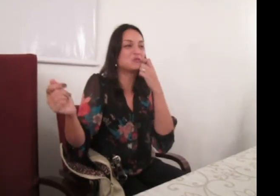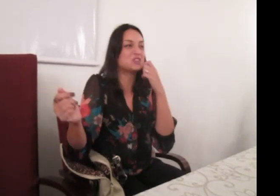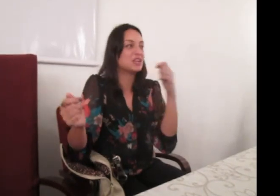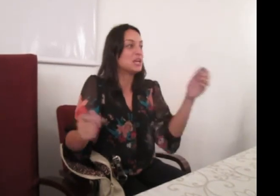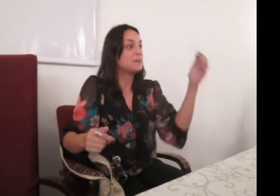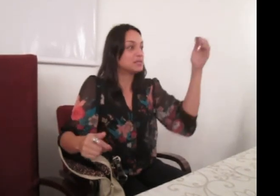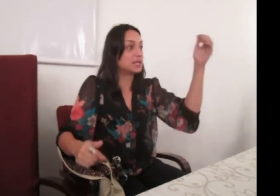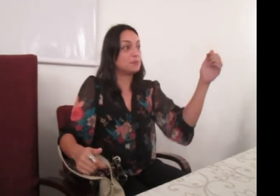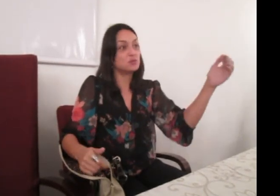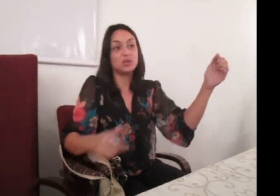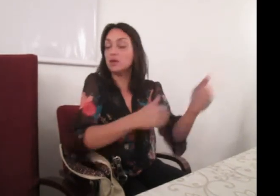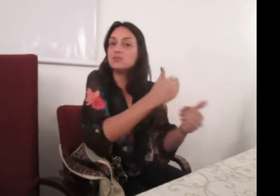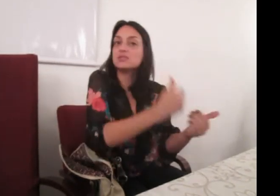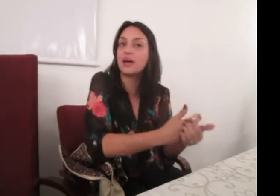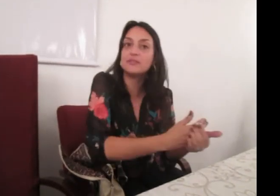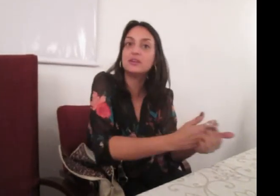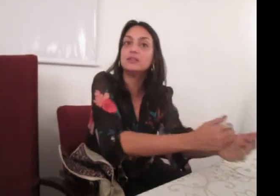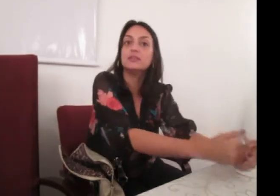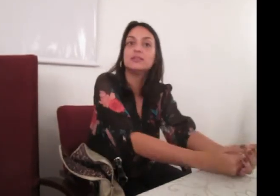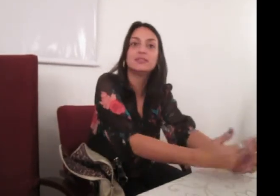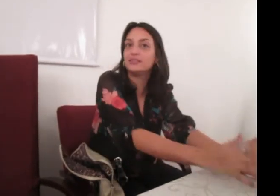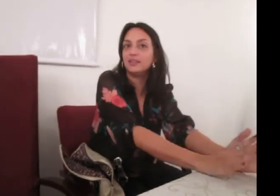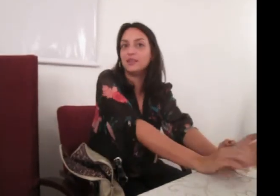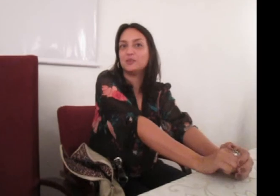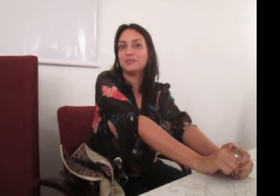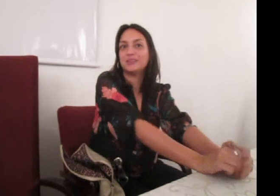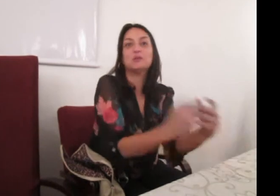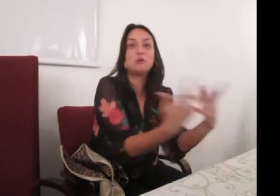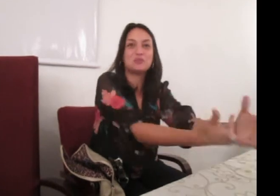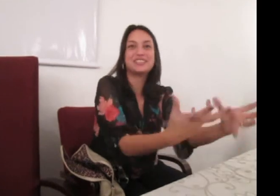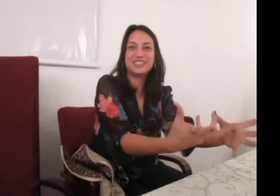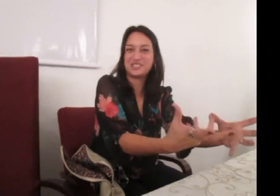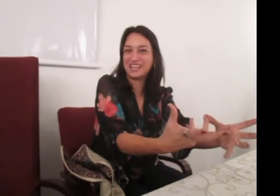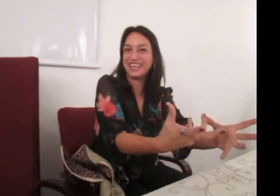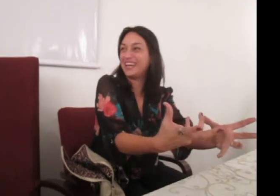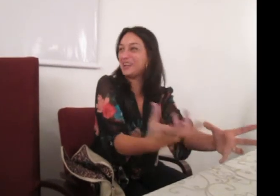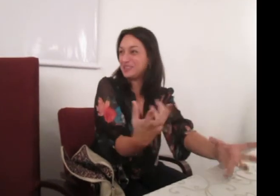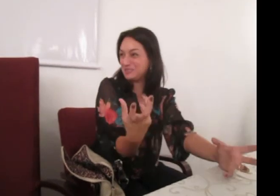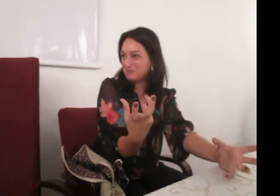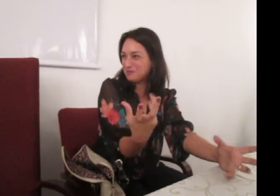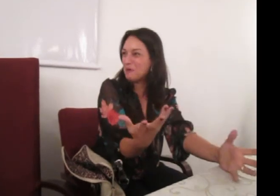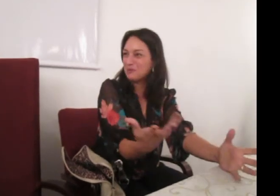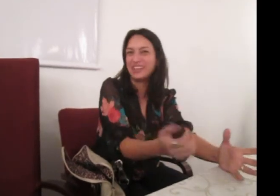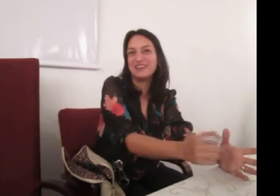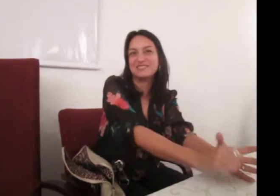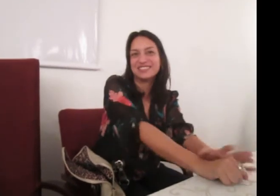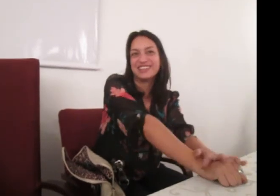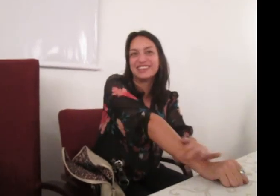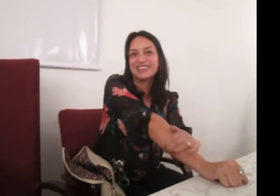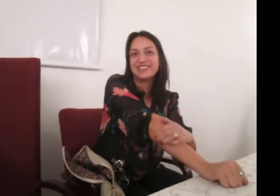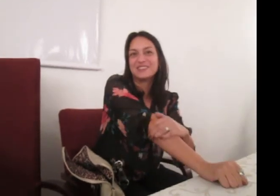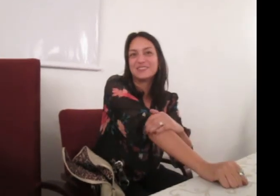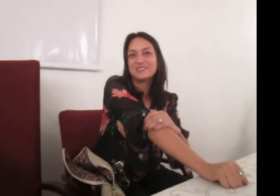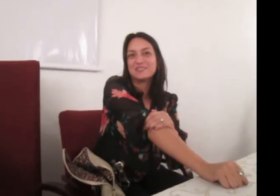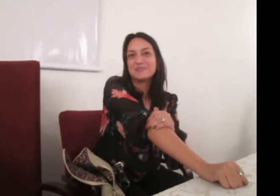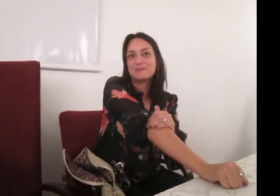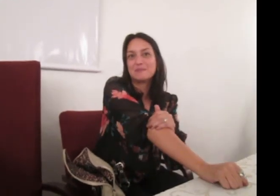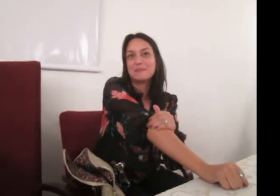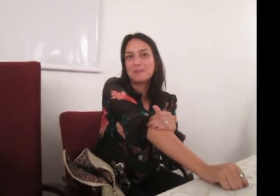confundi. Mas aquela pessoa não estava entendendo. E eu não conseguia chegar nela, isso me incomodava. Foi a queixa do meu filho,